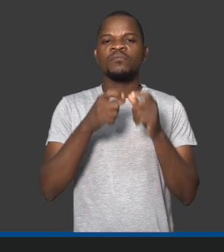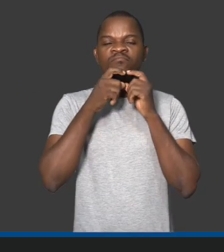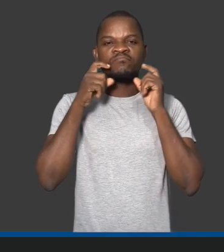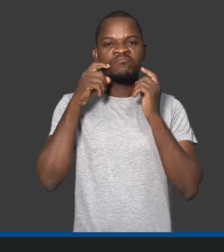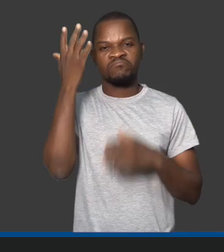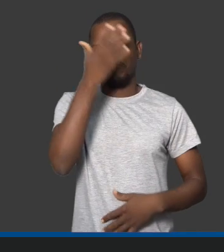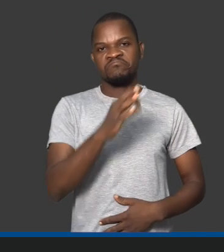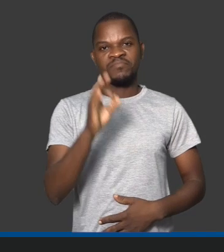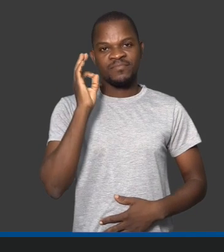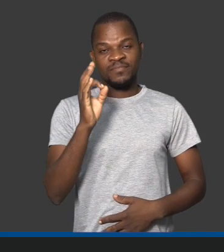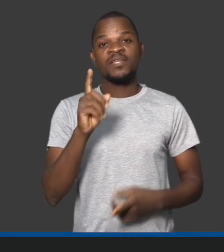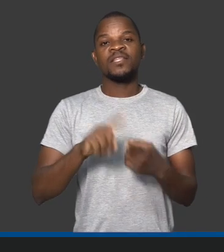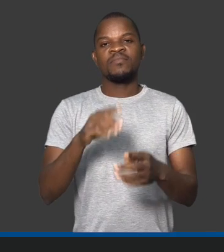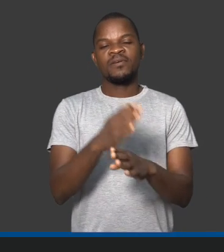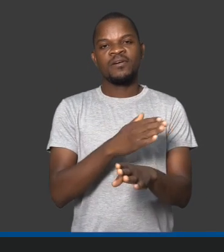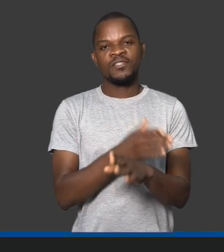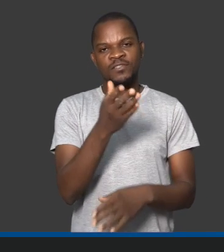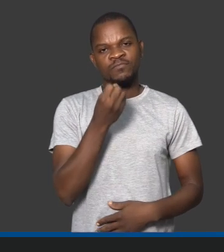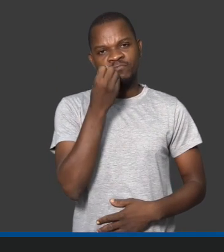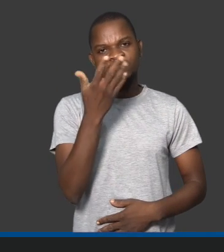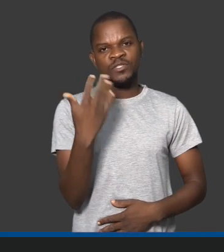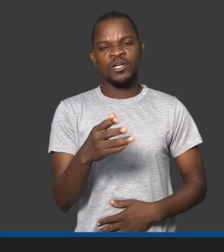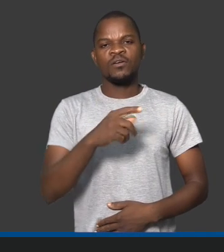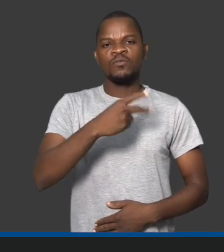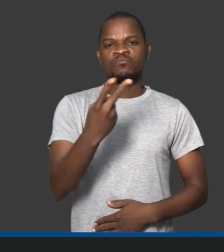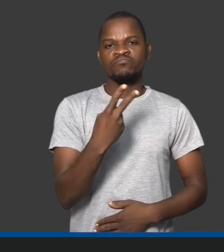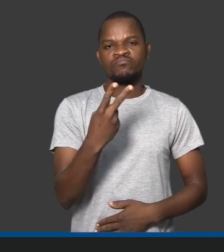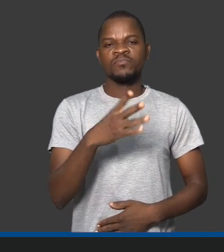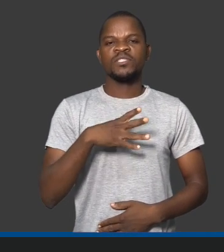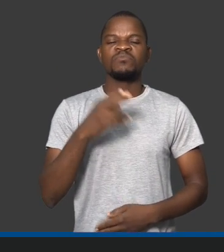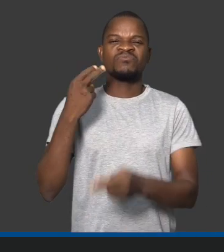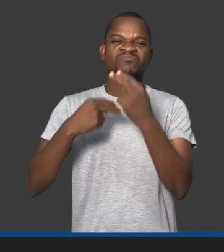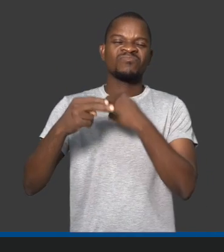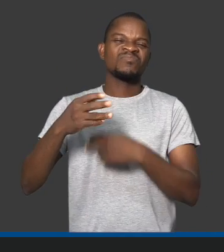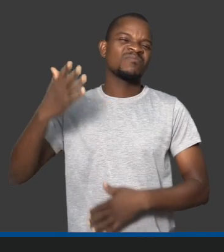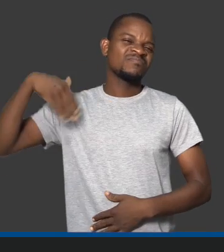e isso foi em diferentes setores. Nós trabalhamos juntos quando se trata da cooperação